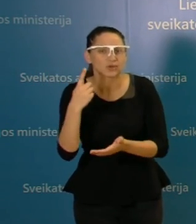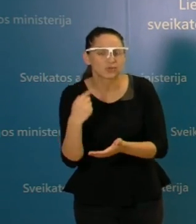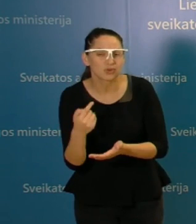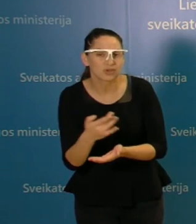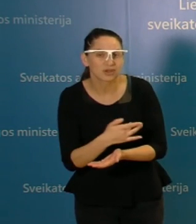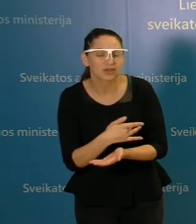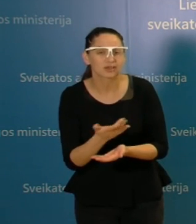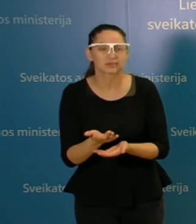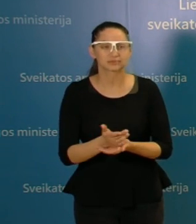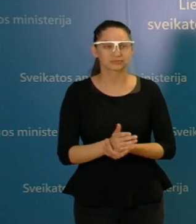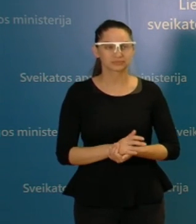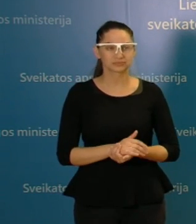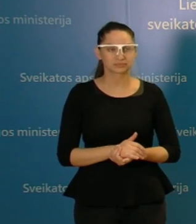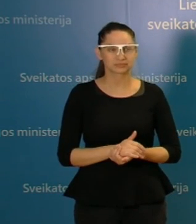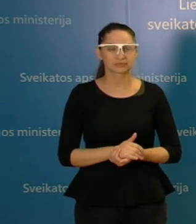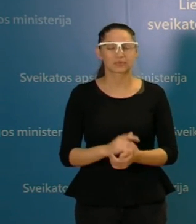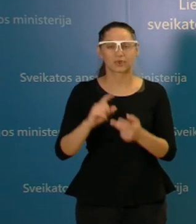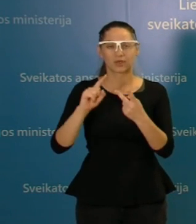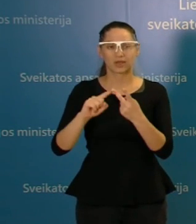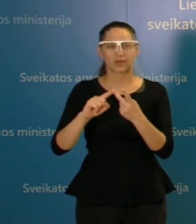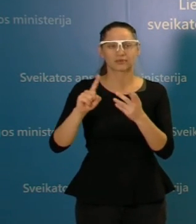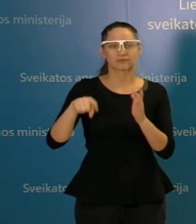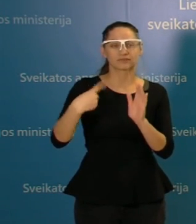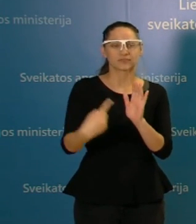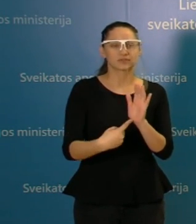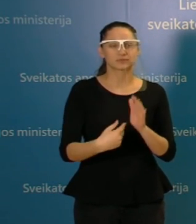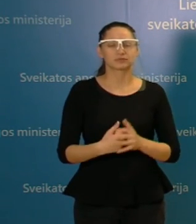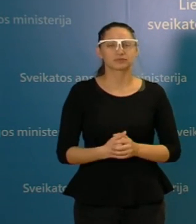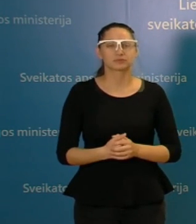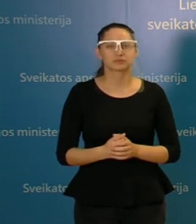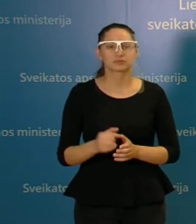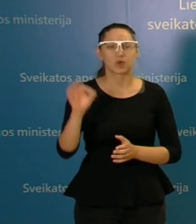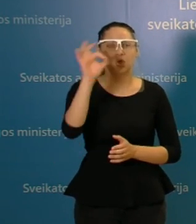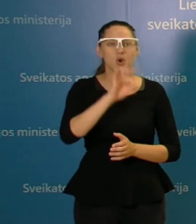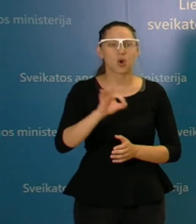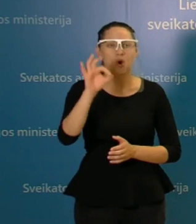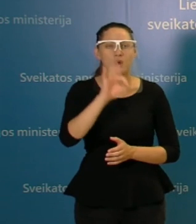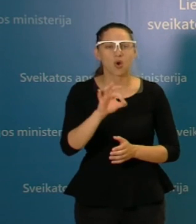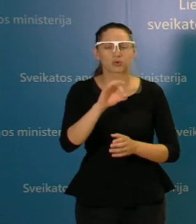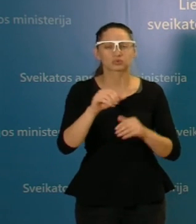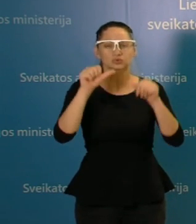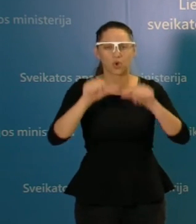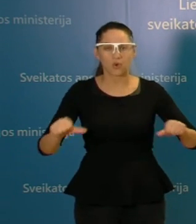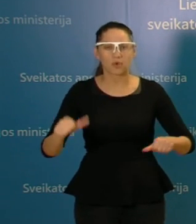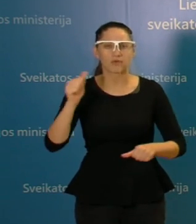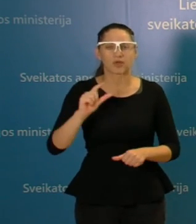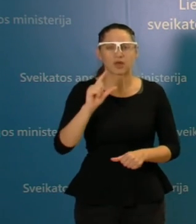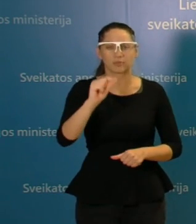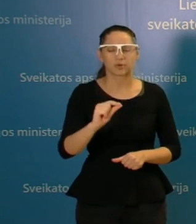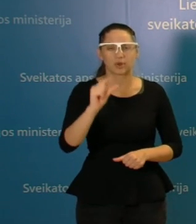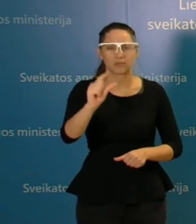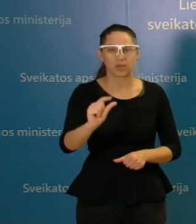atvejų rodiklius. Ir antrasis klausimas būtų apie COVID suvaldymo komisiją, kuri renkasi pirmadienį. Iš tiesų